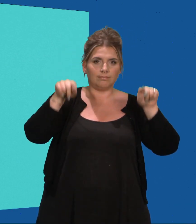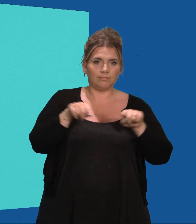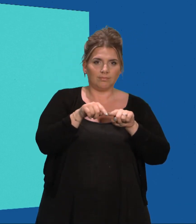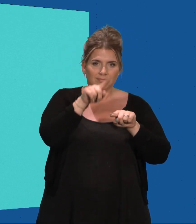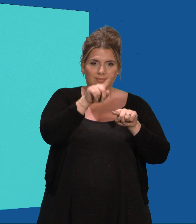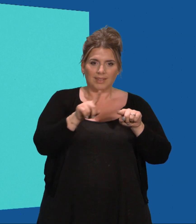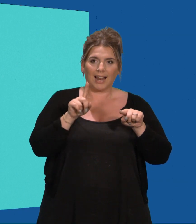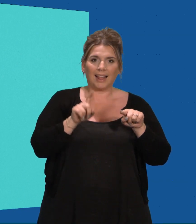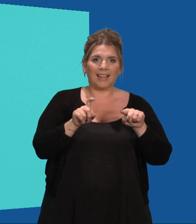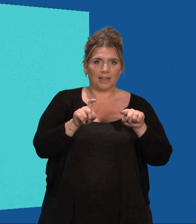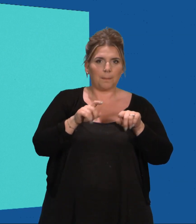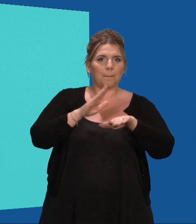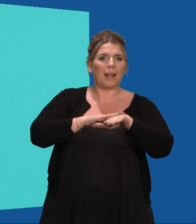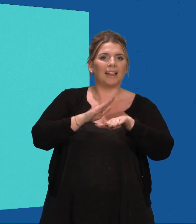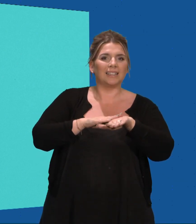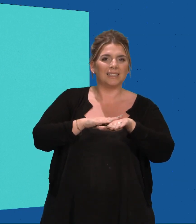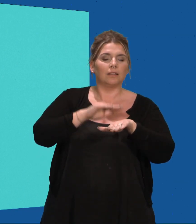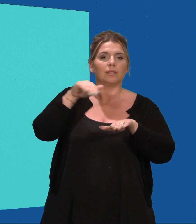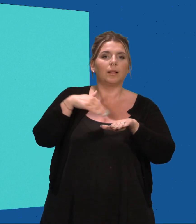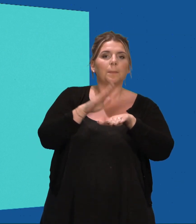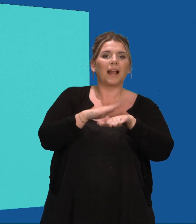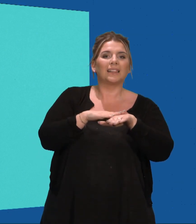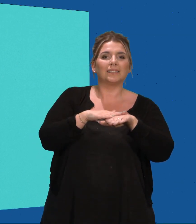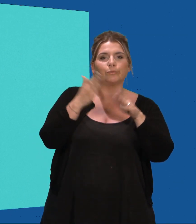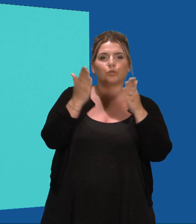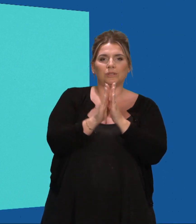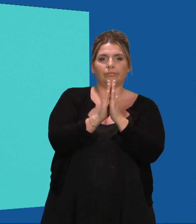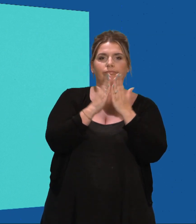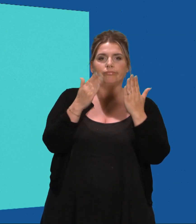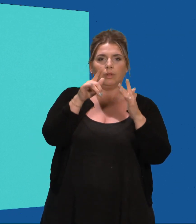doen. Vul het meldingsdossier in en dien het in.